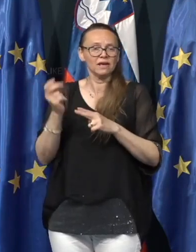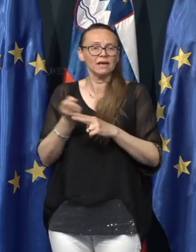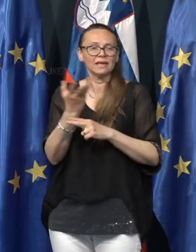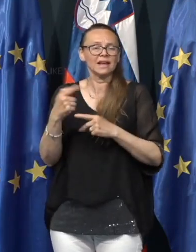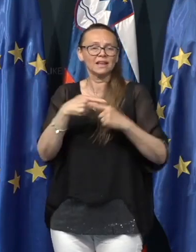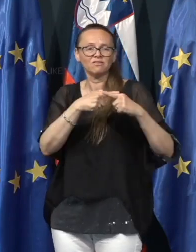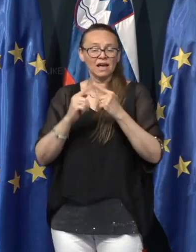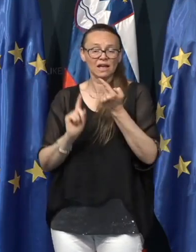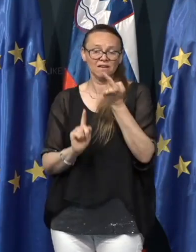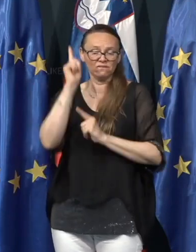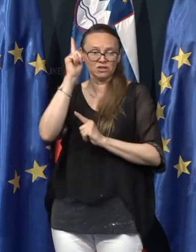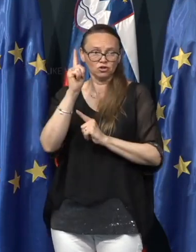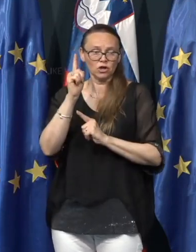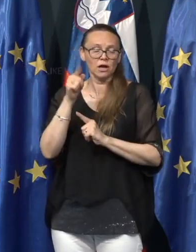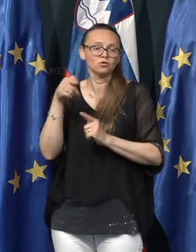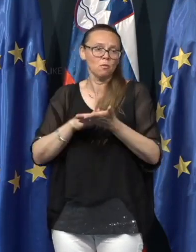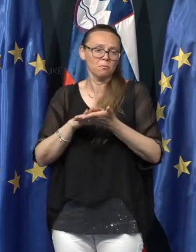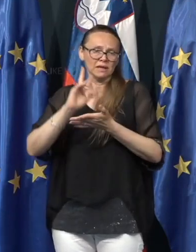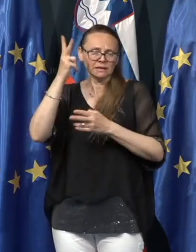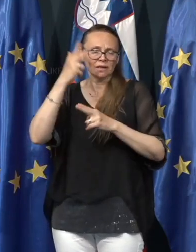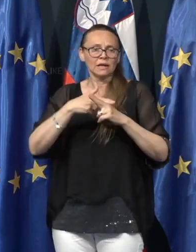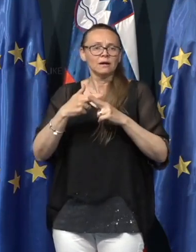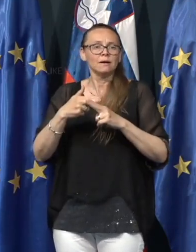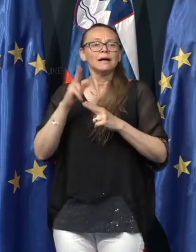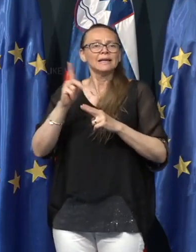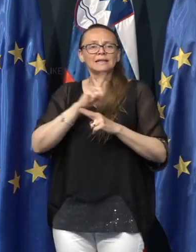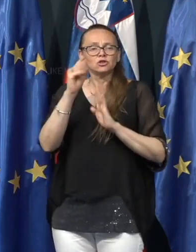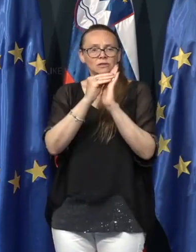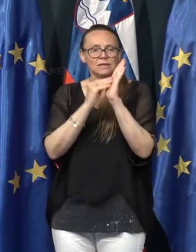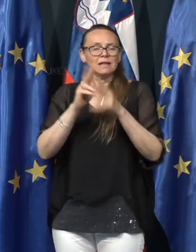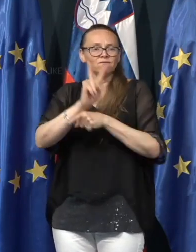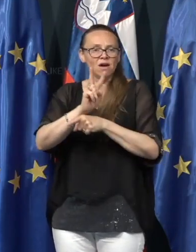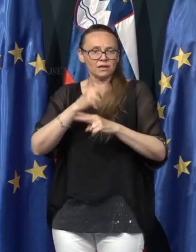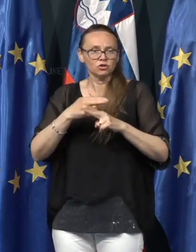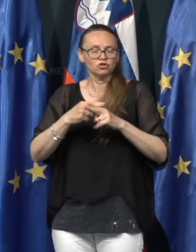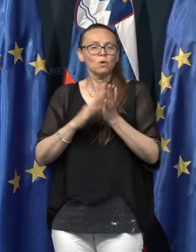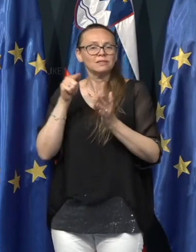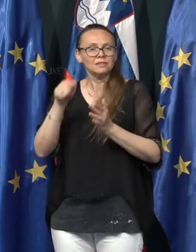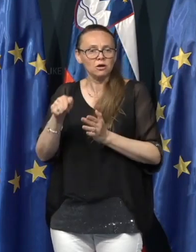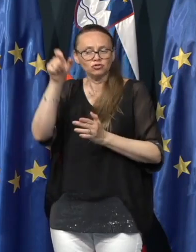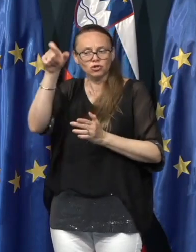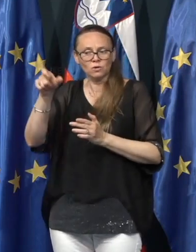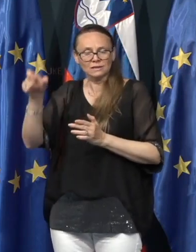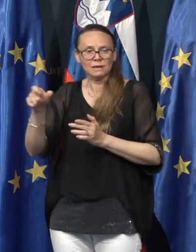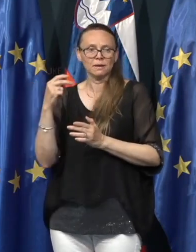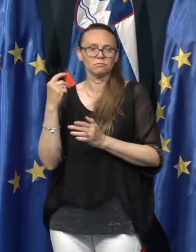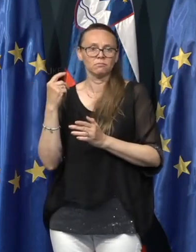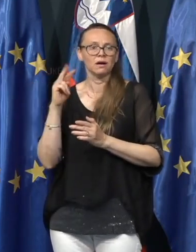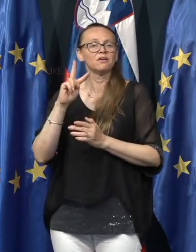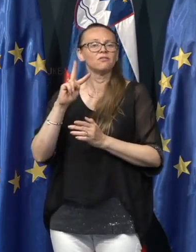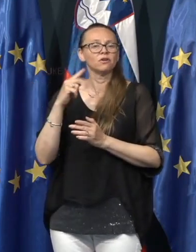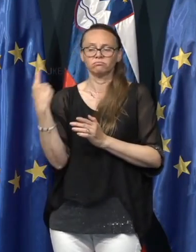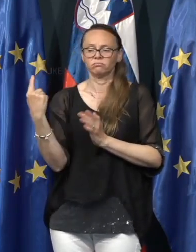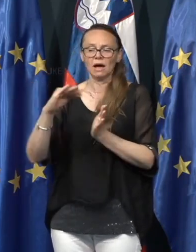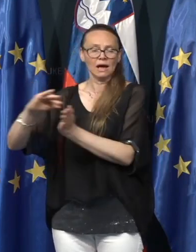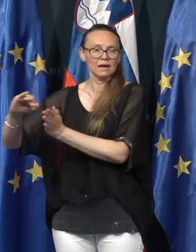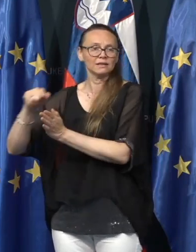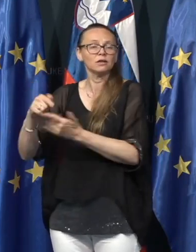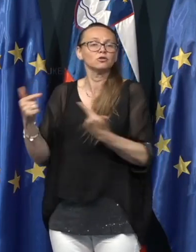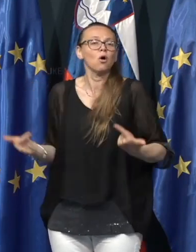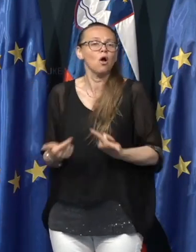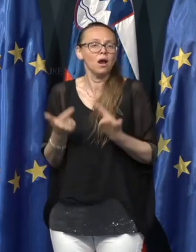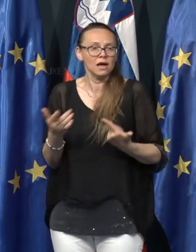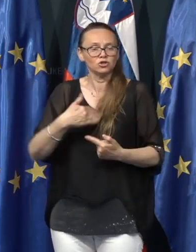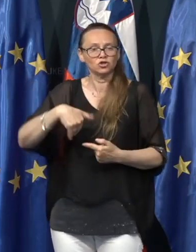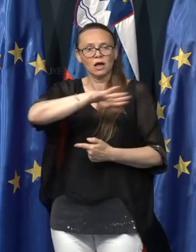torej države, ki niso razvrščene v seznamu varnih držav, take osebe pač so v karanteni in to bistveno olajša